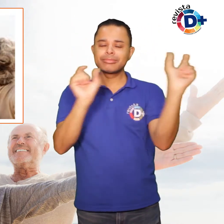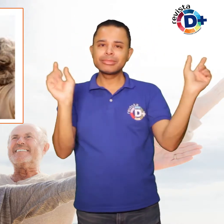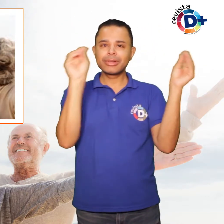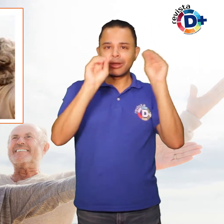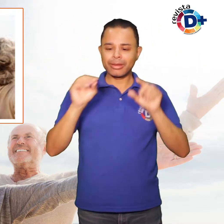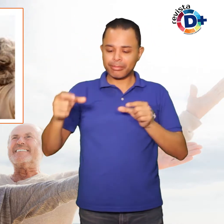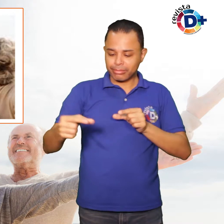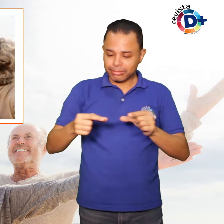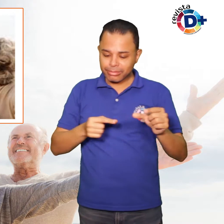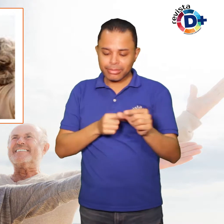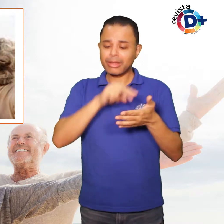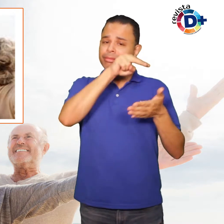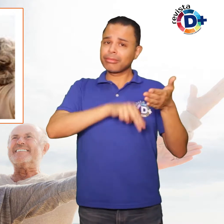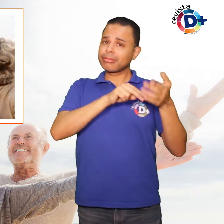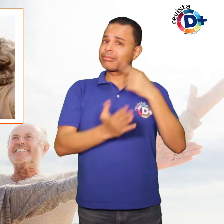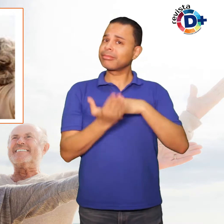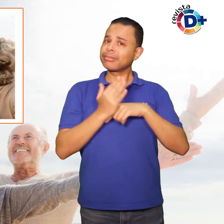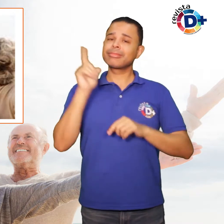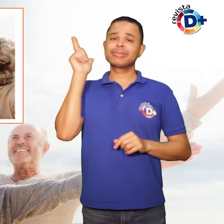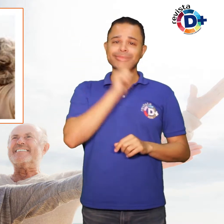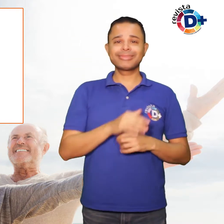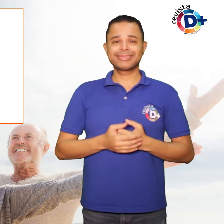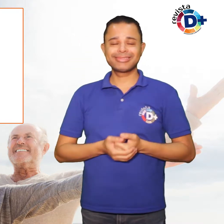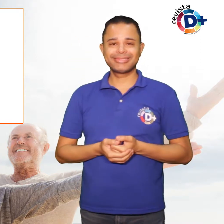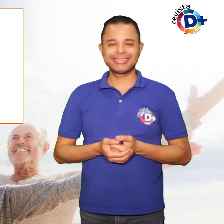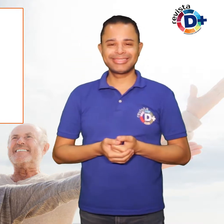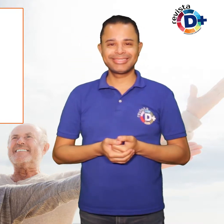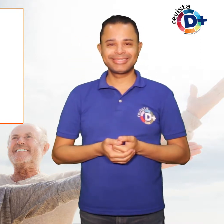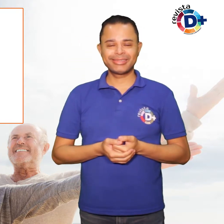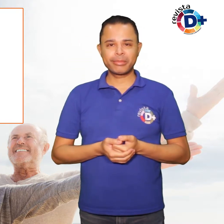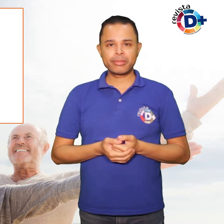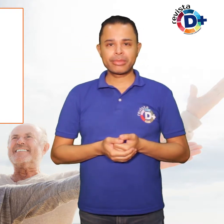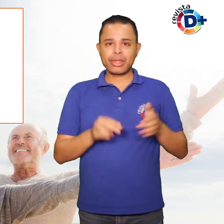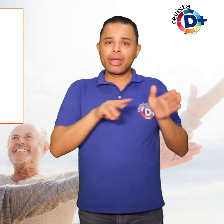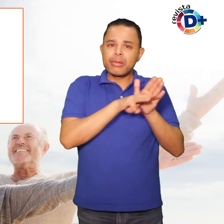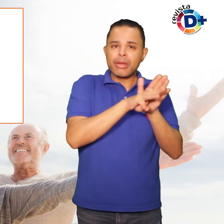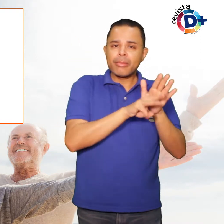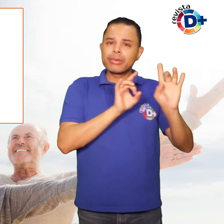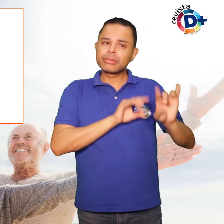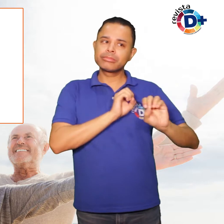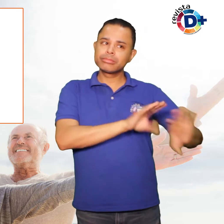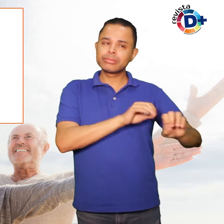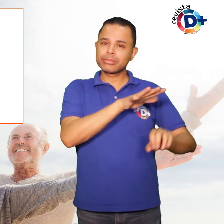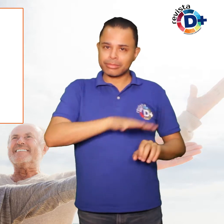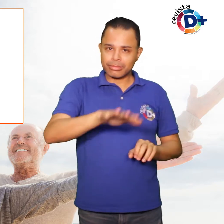-cabeça e leitura, enfatiza Mariana. Sobre os métodos e técnicas utilizados com este